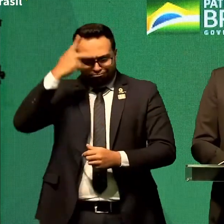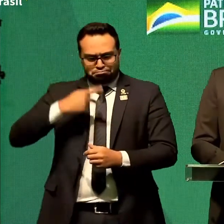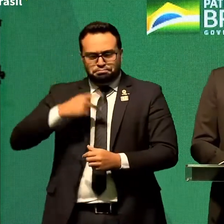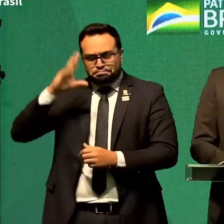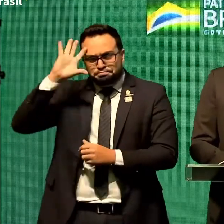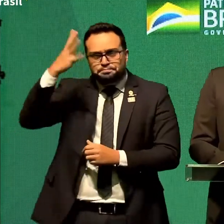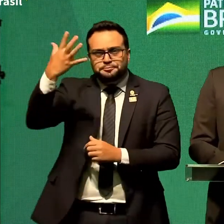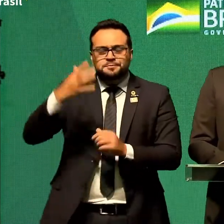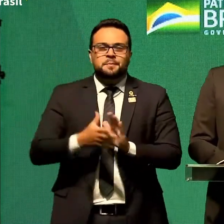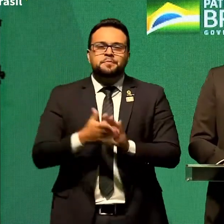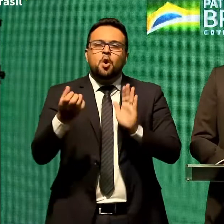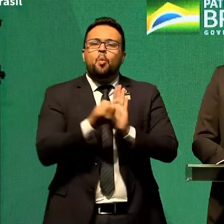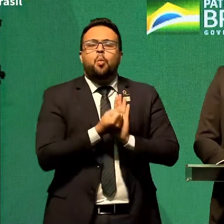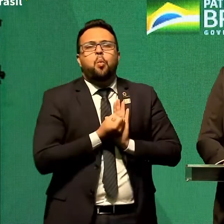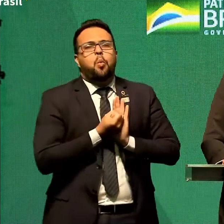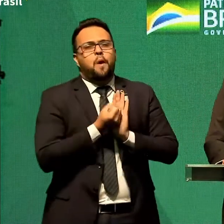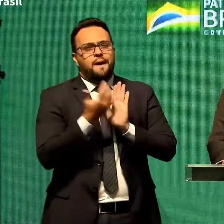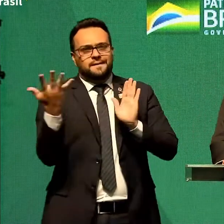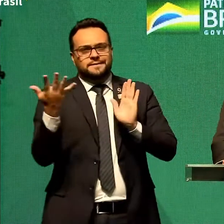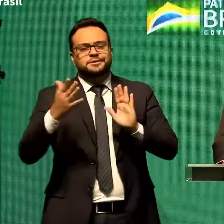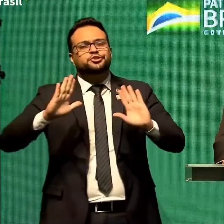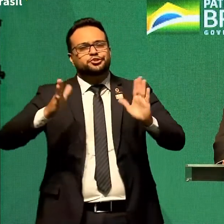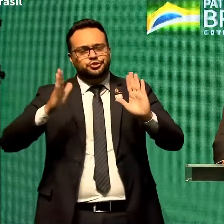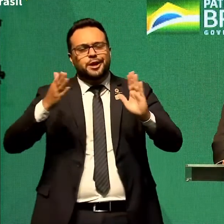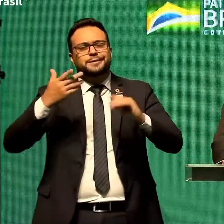Quantas vezes tivemos que decidir.